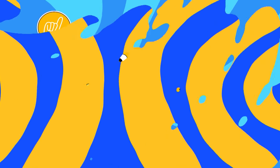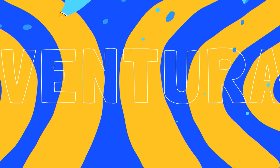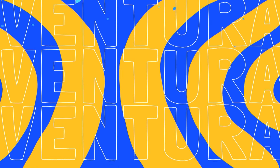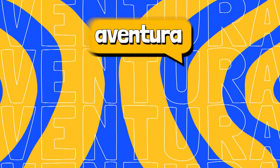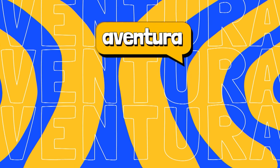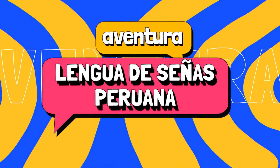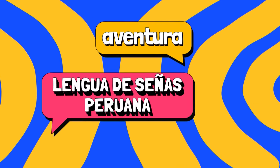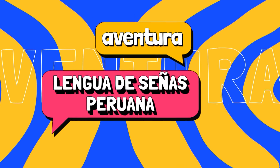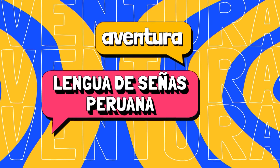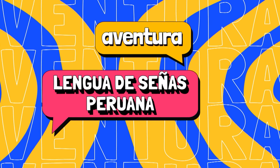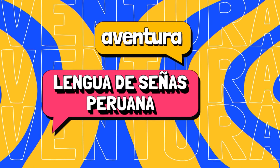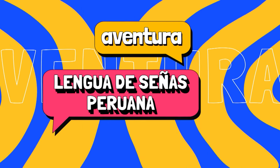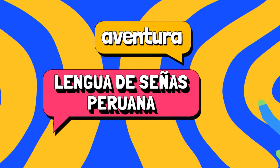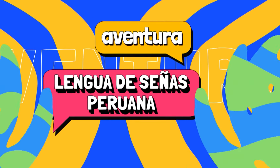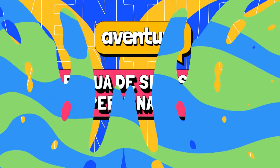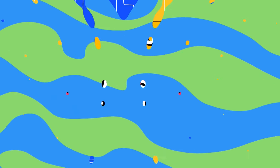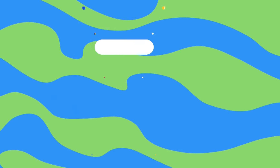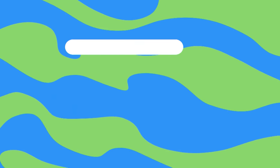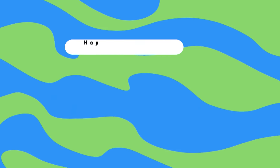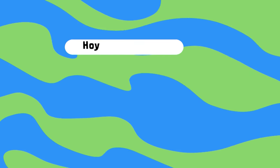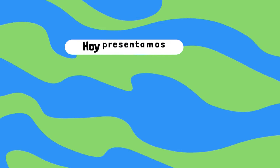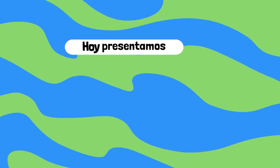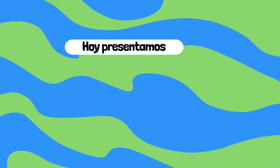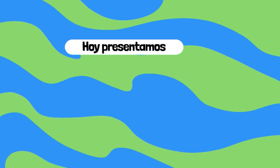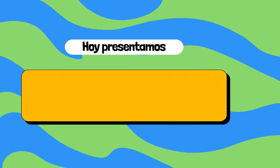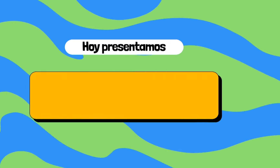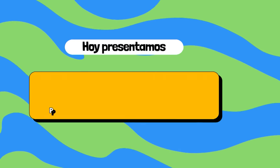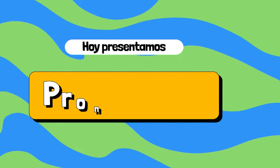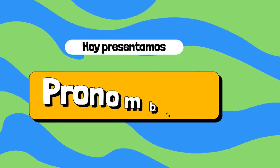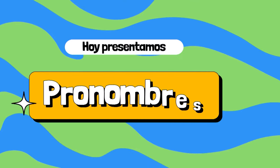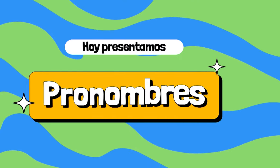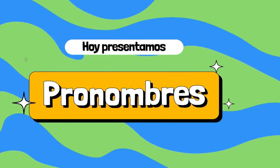Aventura Lengua de Señas Peruana. Hoy presentamos... ¡Cronombus!